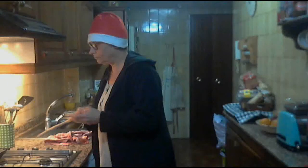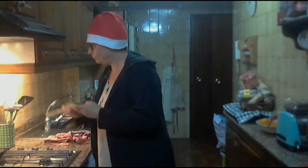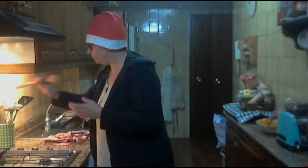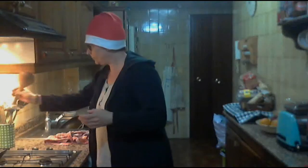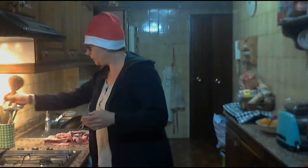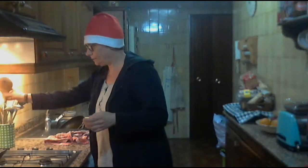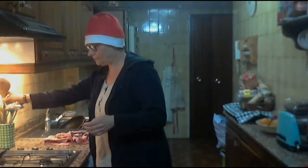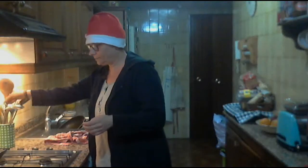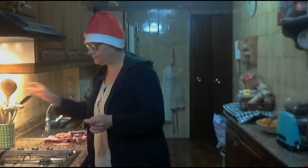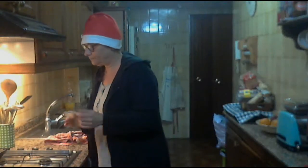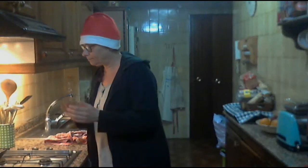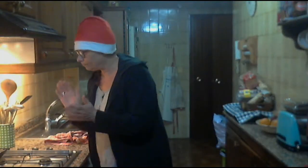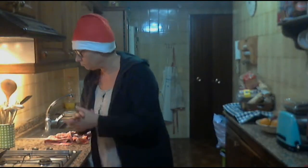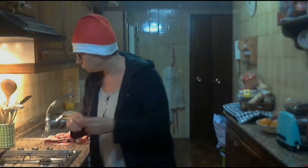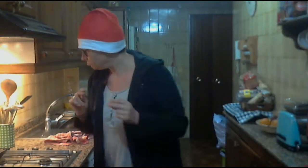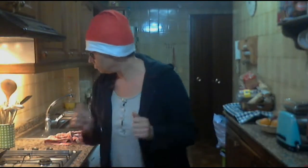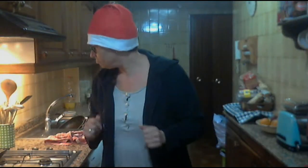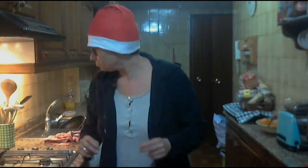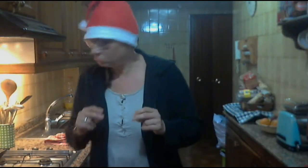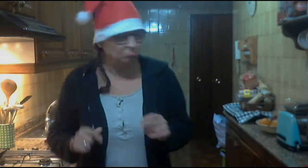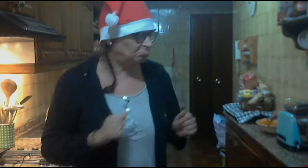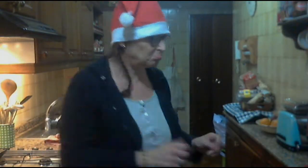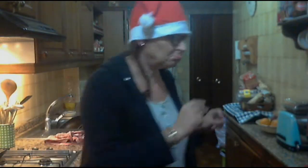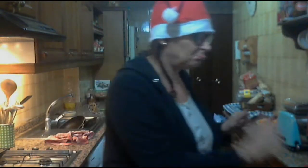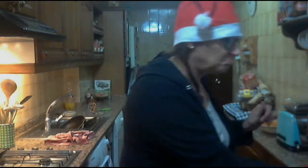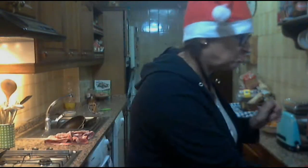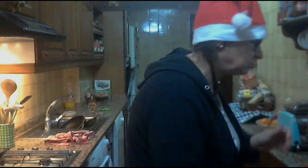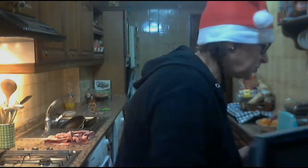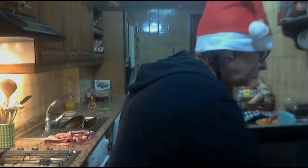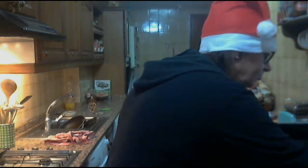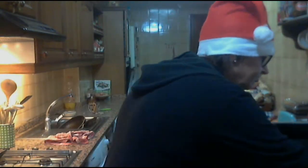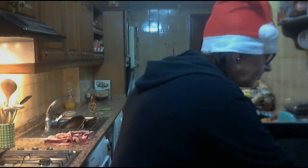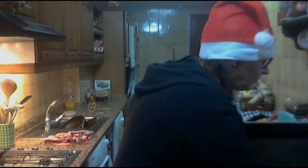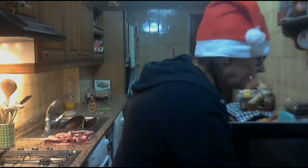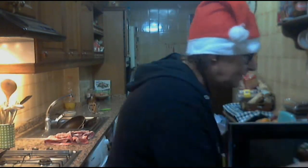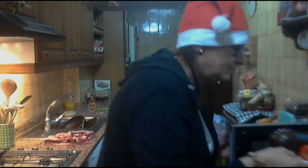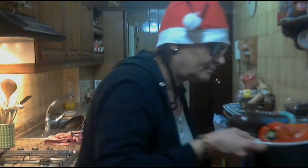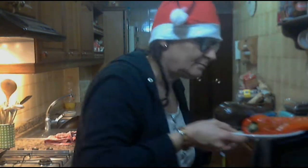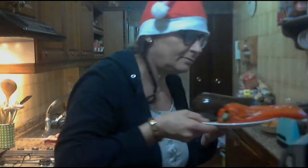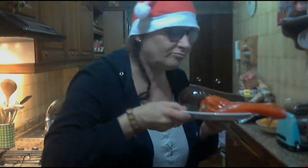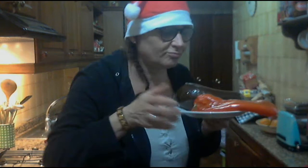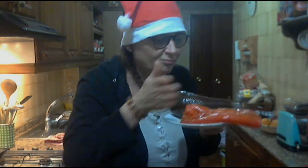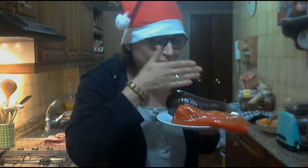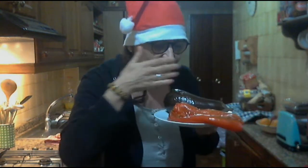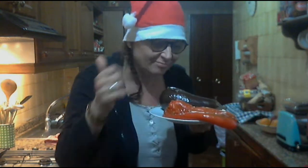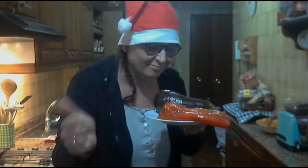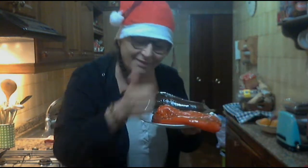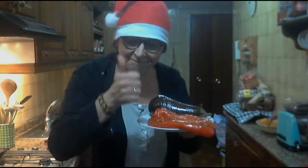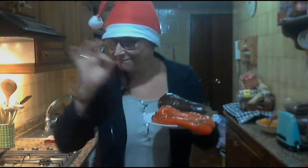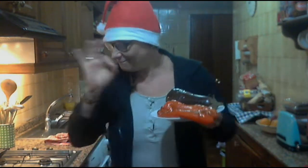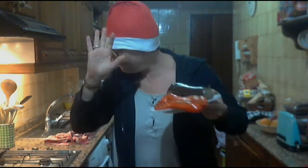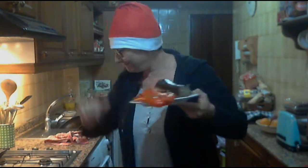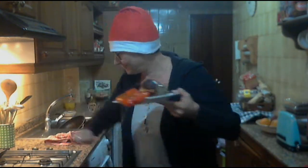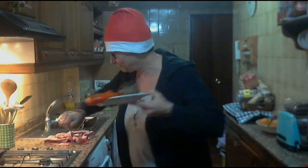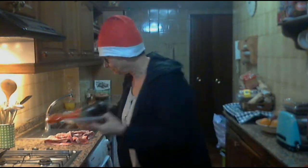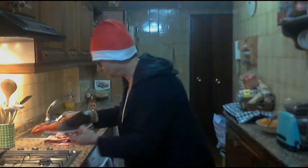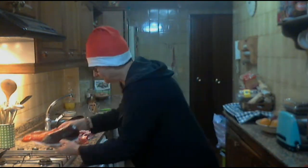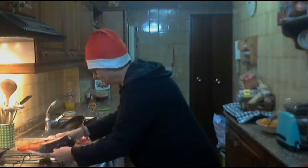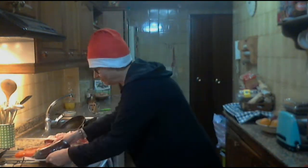...de gol, enviado para luchar contra Daesh, en Siria, uno de los atentados de París. Siria Pibreales, un gesto de estado francés, atentan el punto de insigna de su armada. Más ahora,